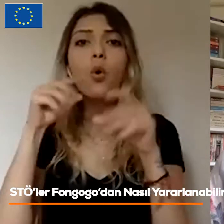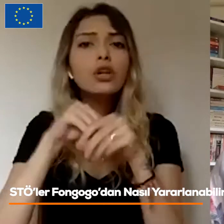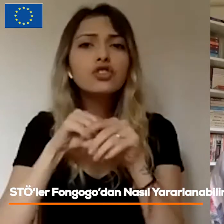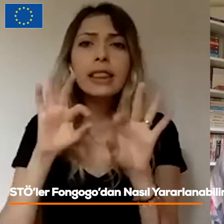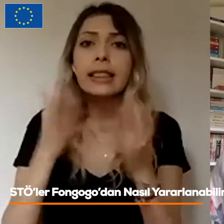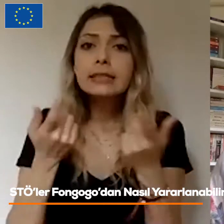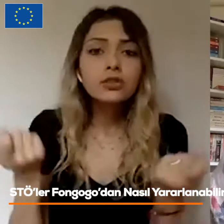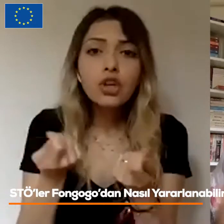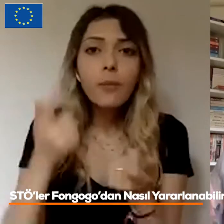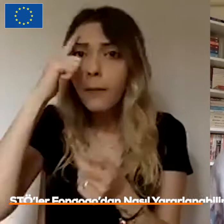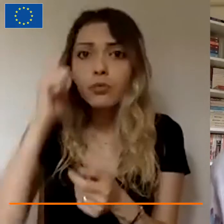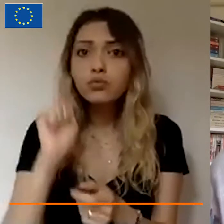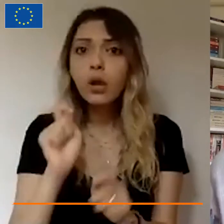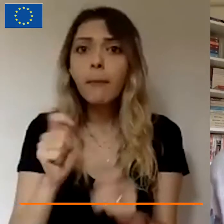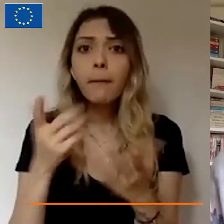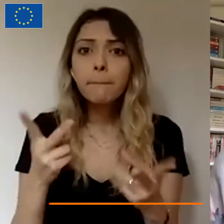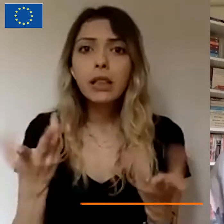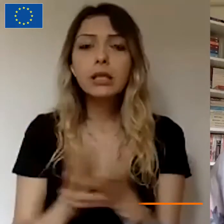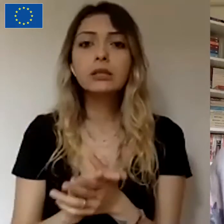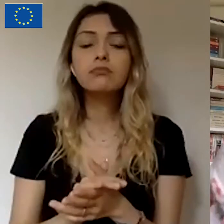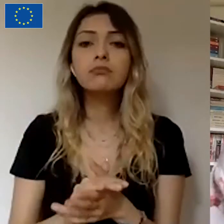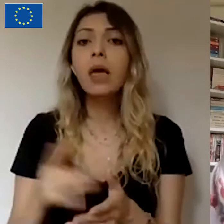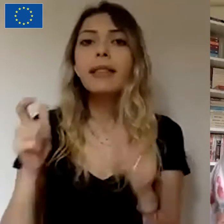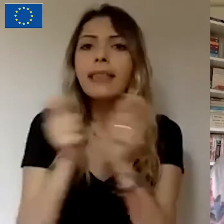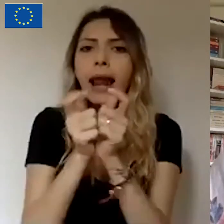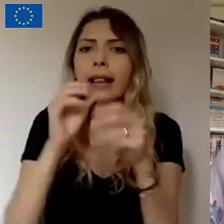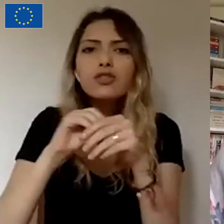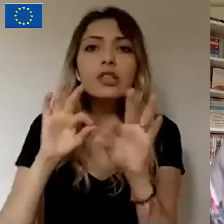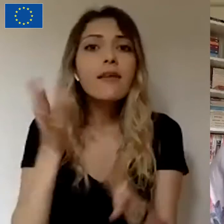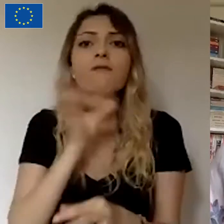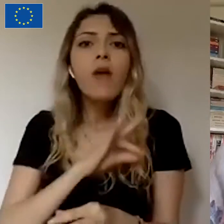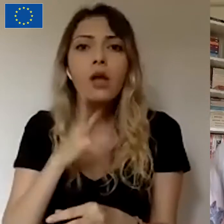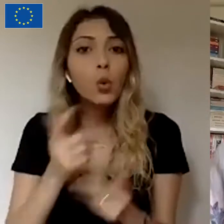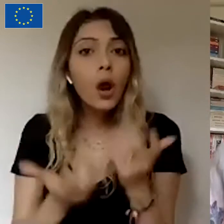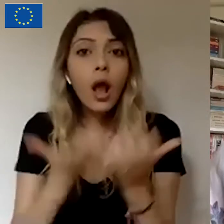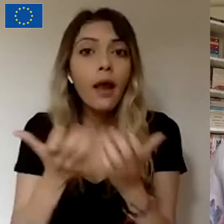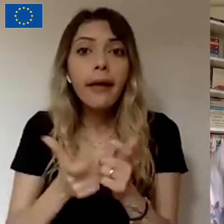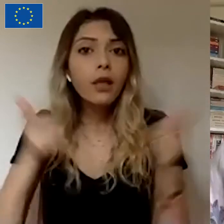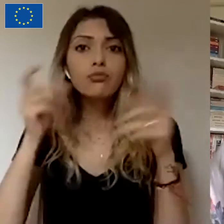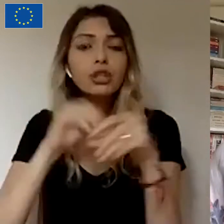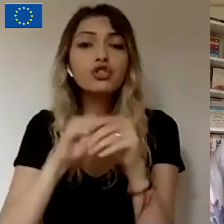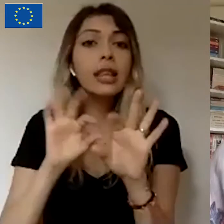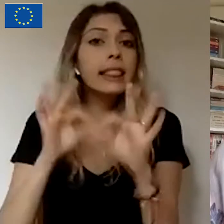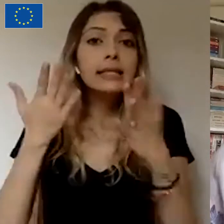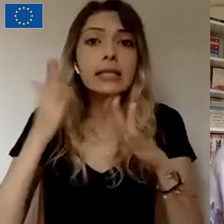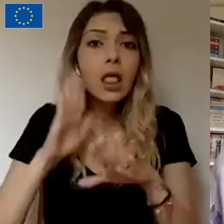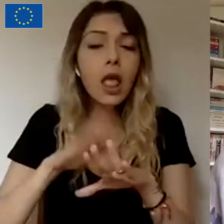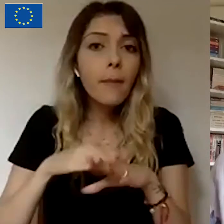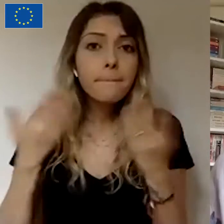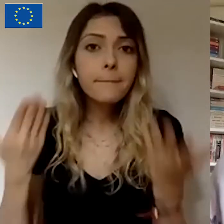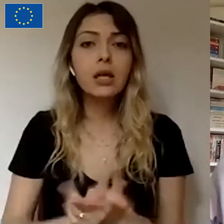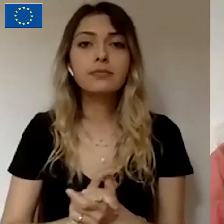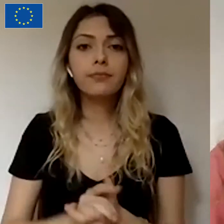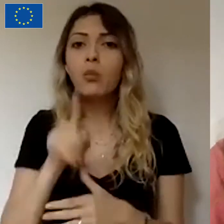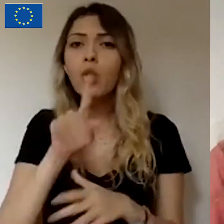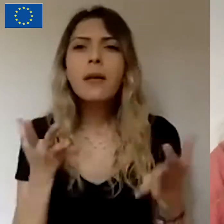ne gibi bir katkı sunabilir? Özellikle kaynak işleme çalışmalarında ve tabii ki kaynak işleme ile birlikte yapacakları çalışmaları ilerletebilmek için.